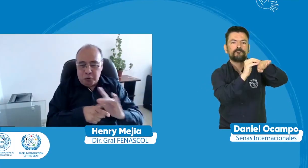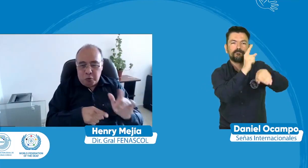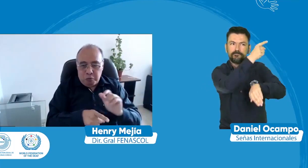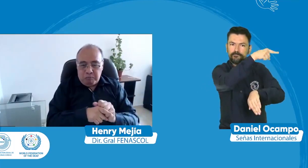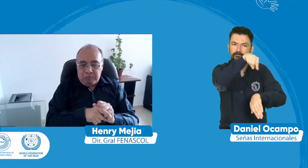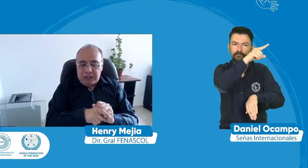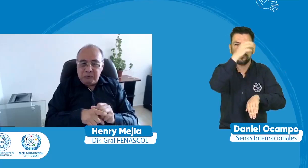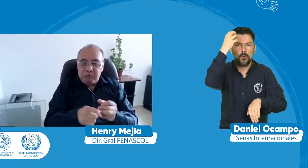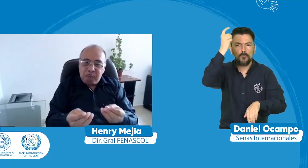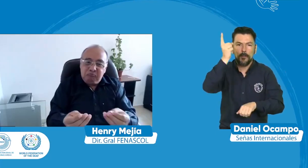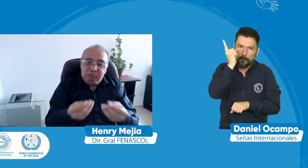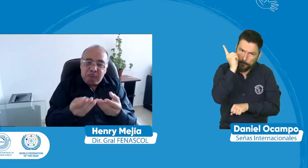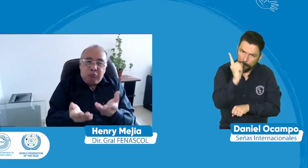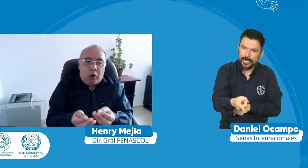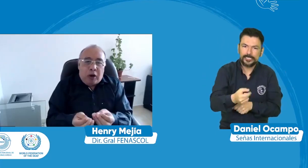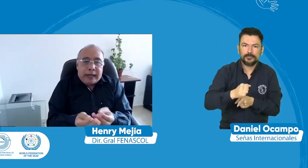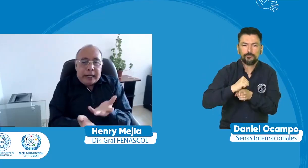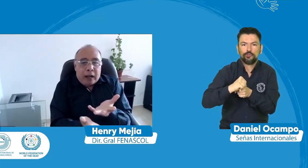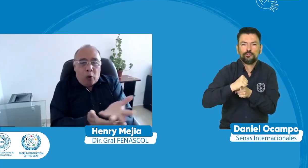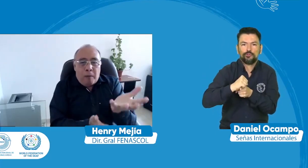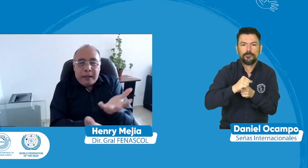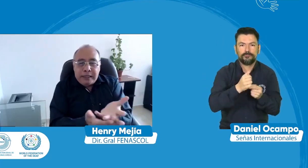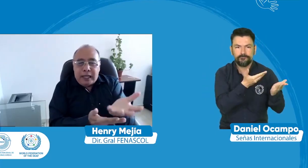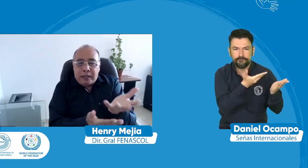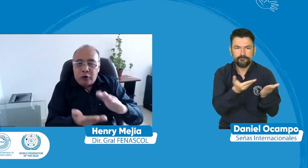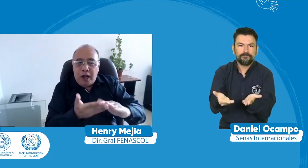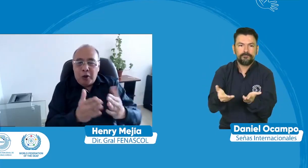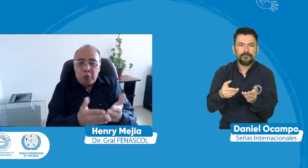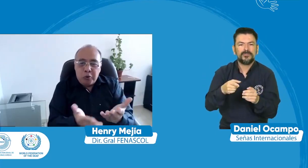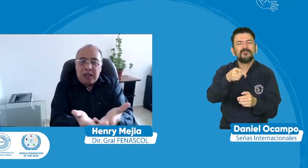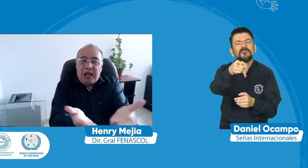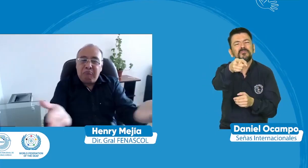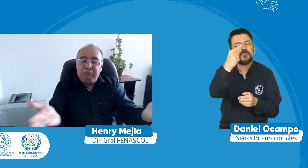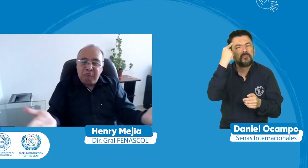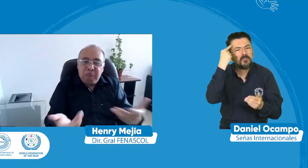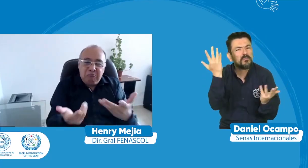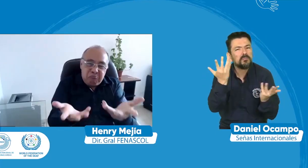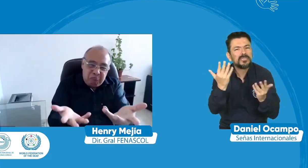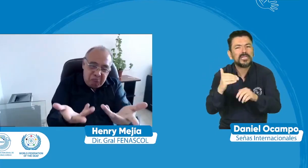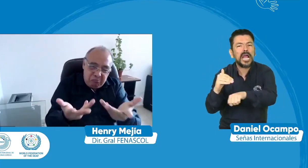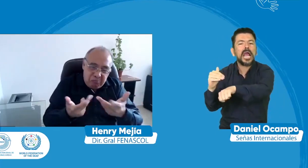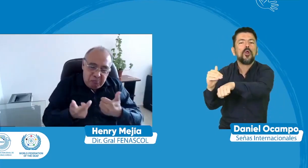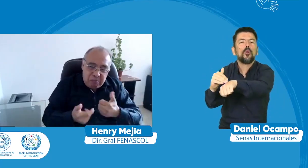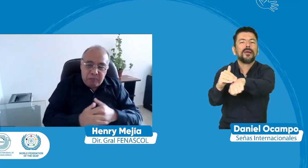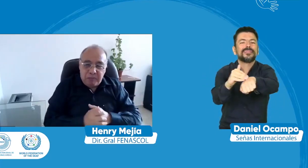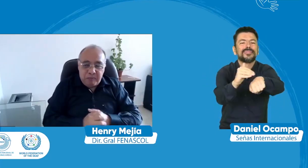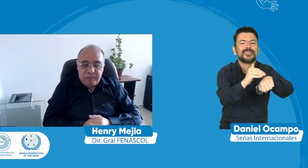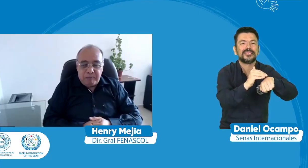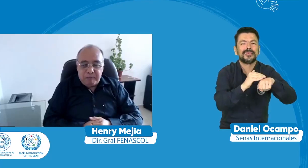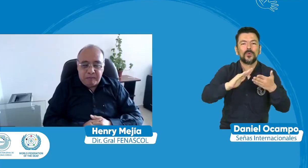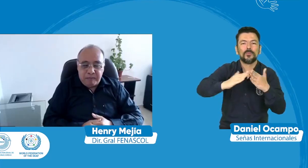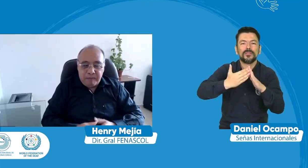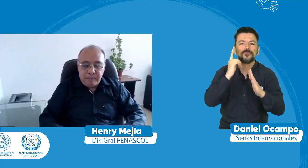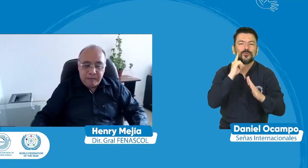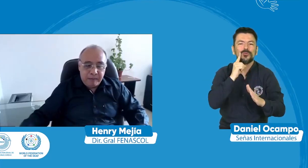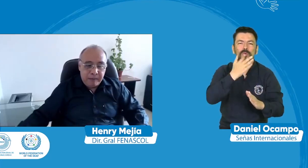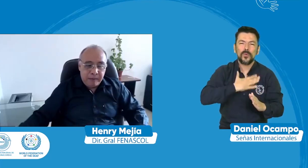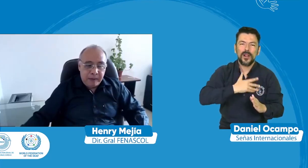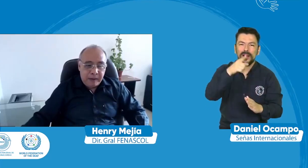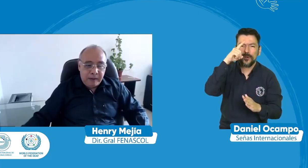comunidad sorda pues la aprende y pues exigir esta aplicación de la convención al gobierno que lo pueda exigir entonces qué recomendaciones en base a esto